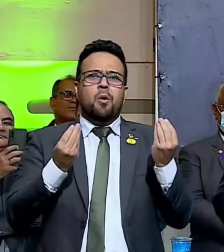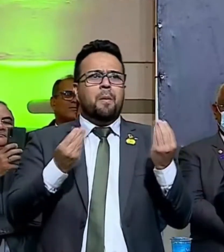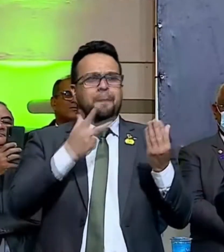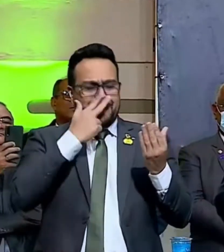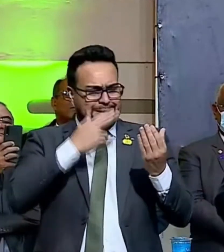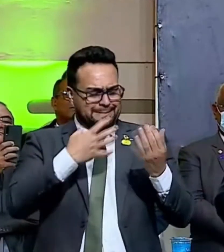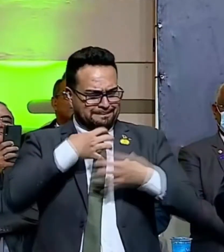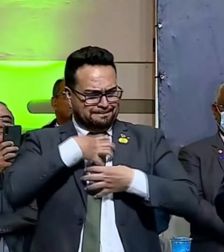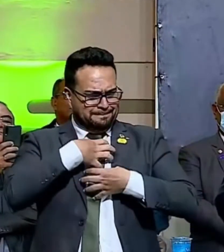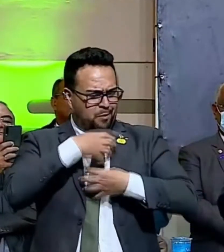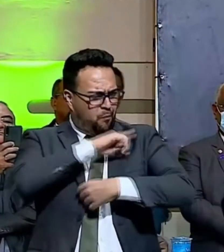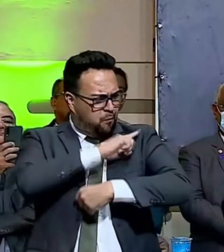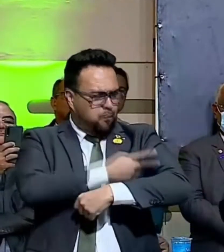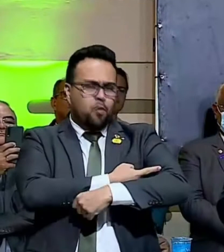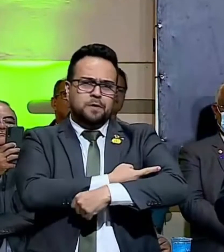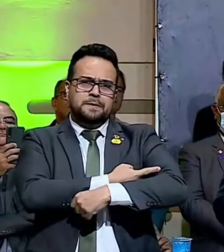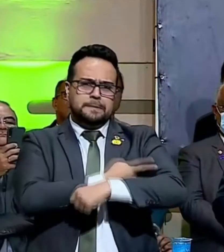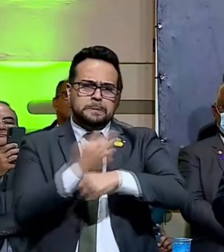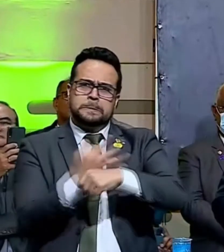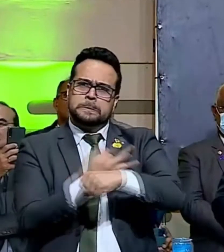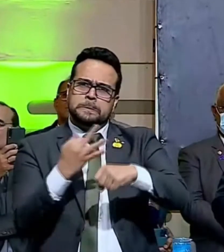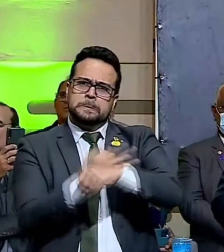para resistir,